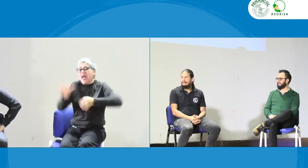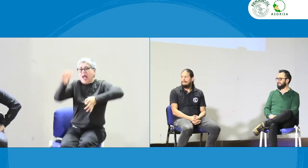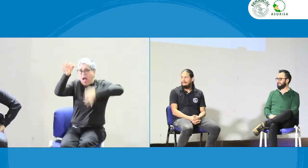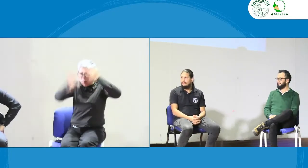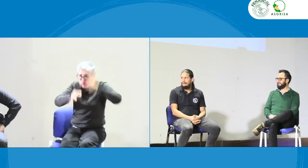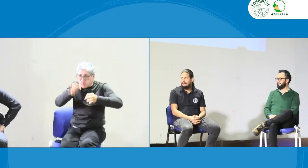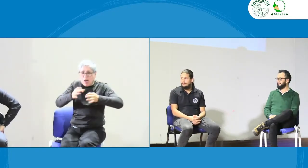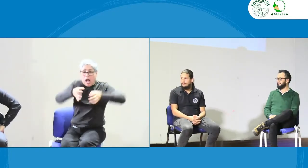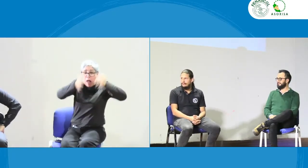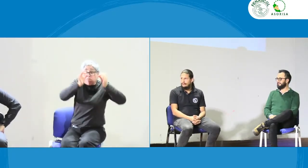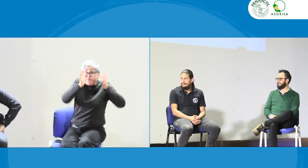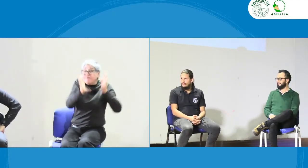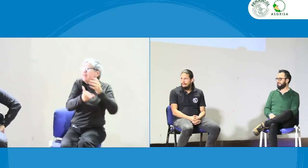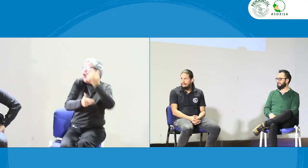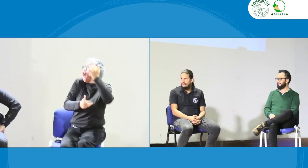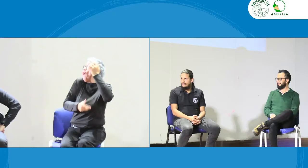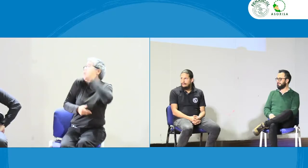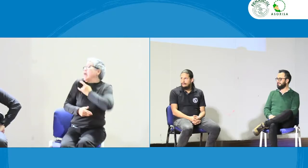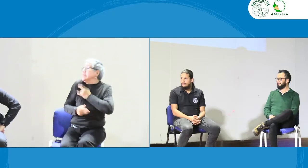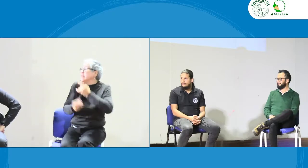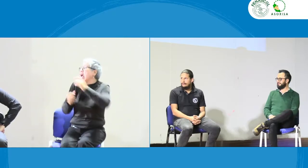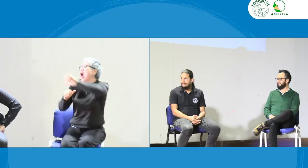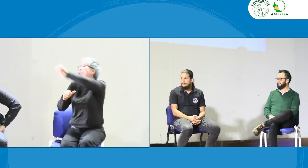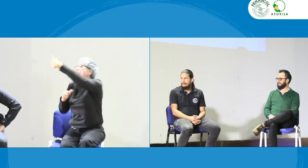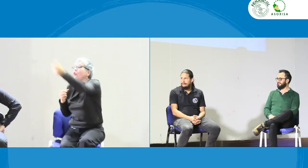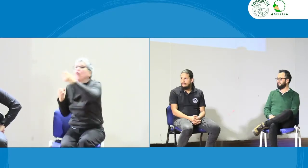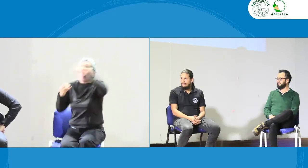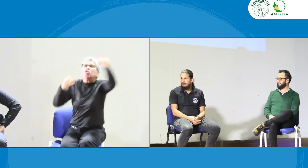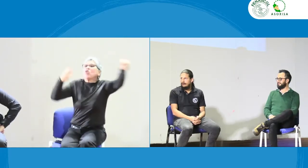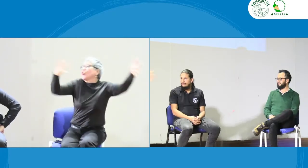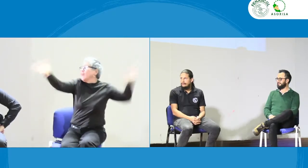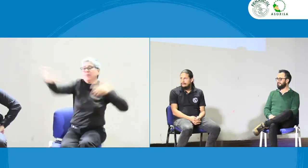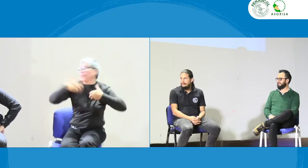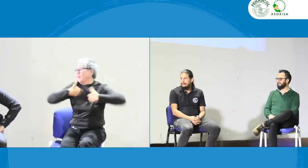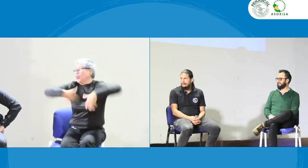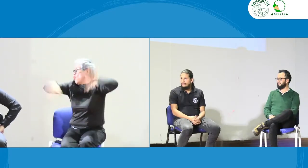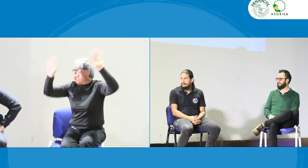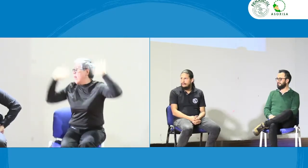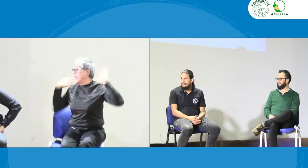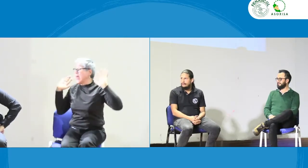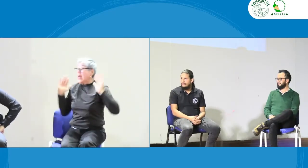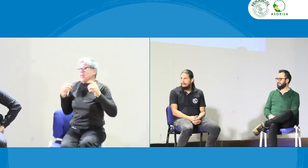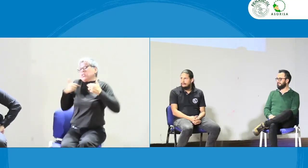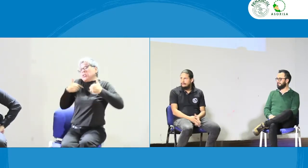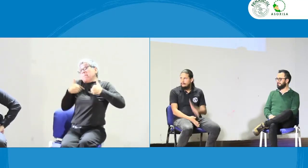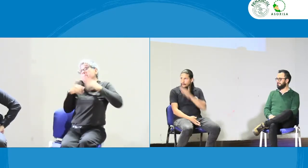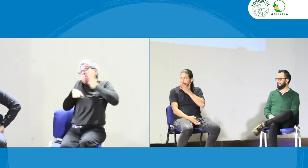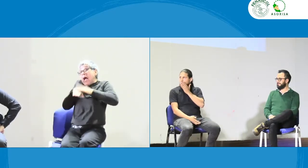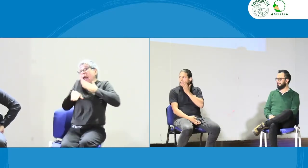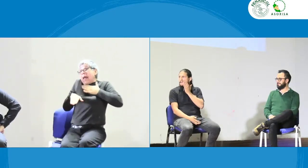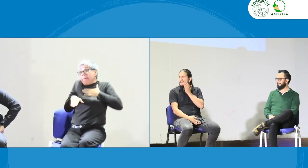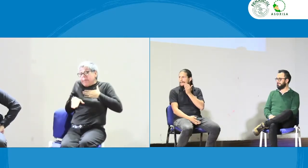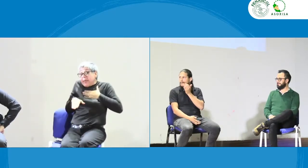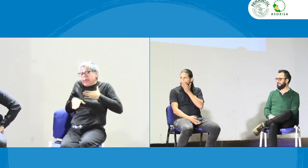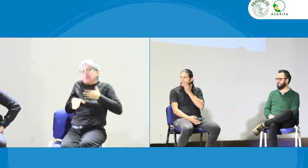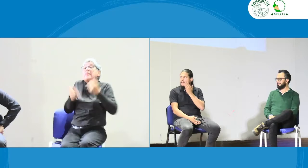quién ustedes saben que están las universidades instituciones de educación superior pero para mí